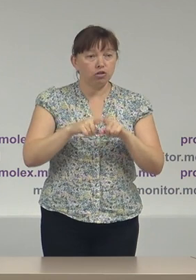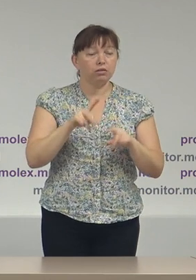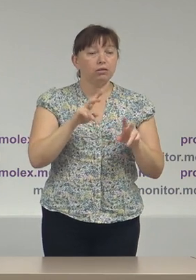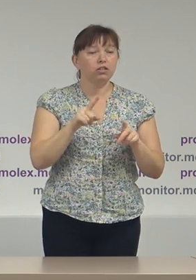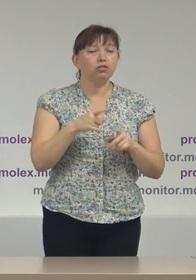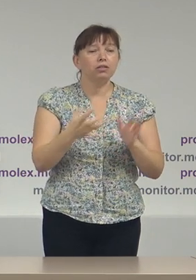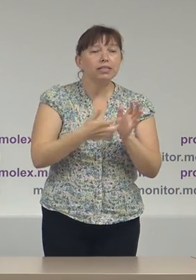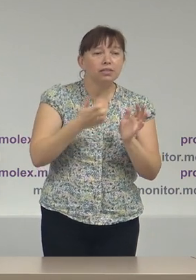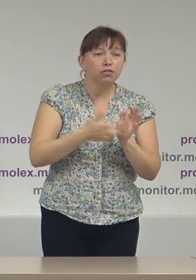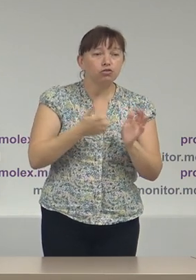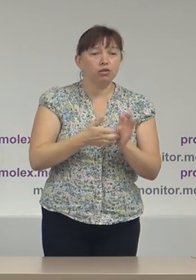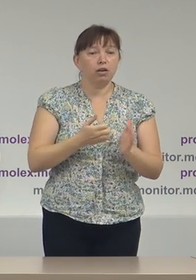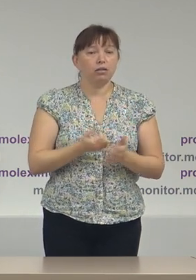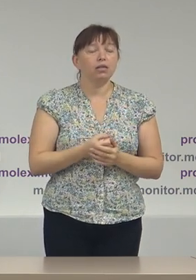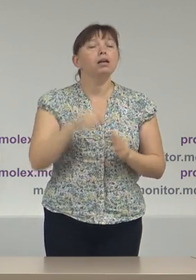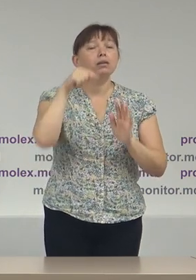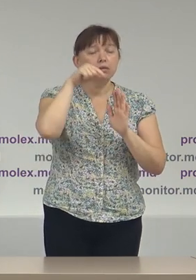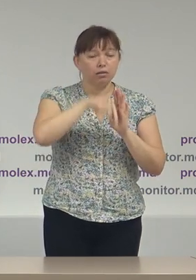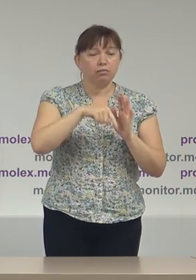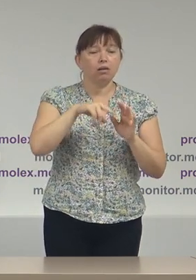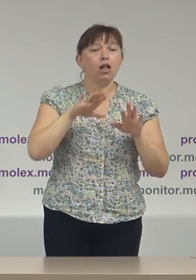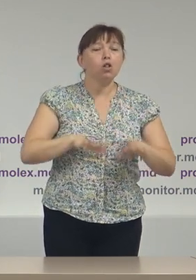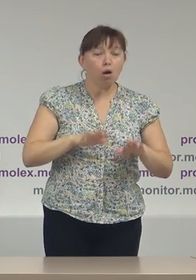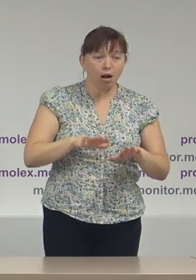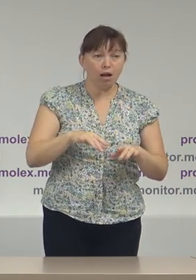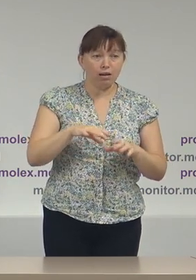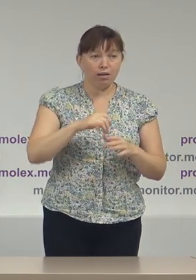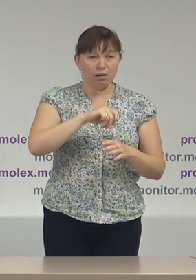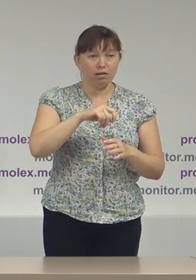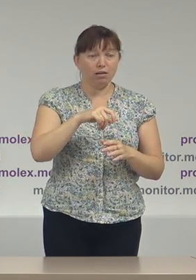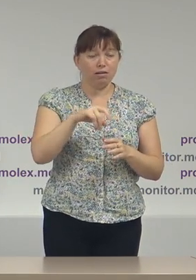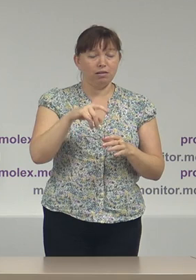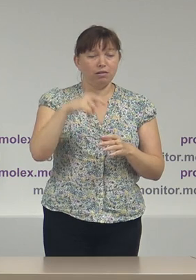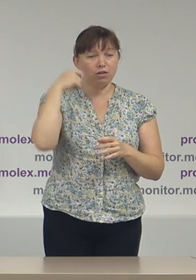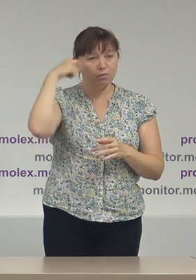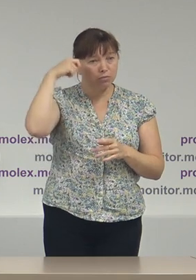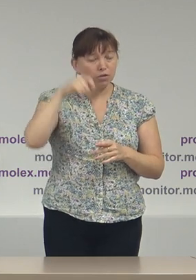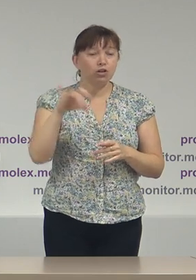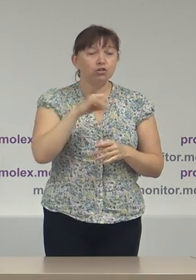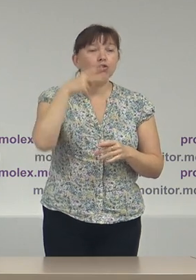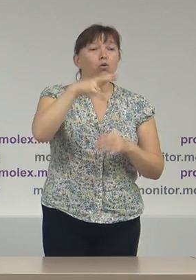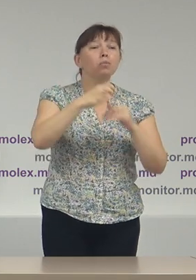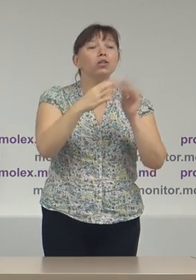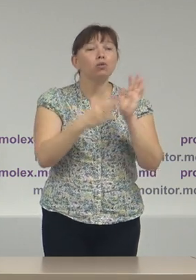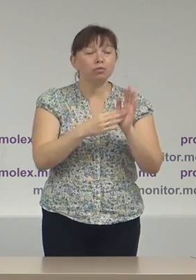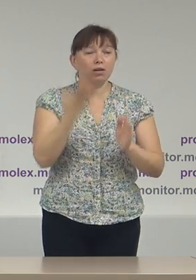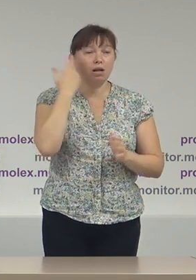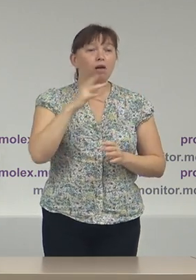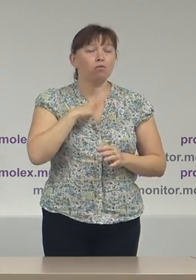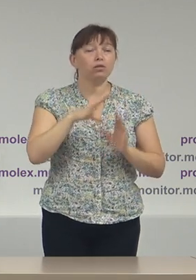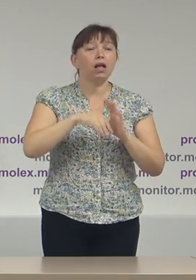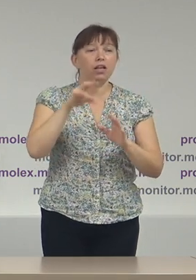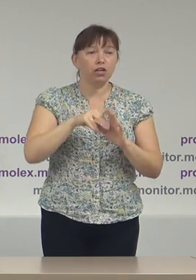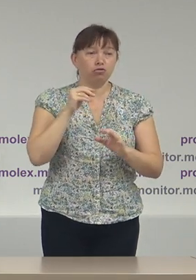deficiențe atât în cadrul alegerilor locale generale cât și în cadrul alegerilor din 2019 atunci când